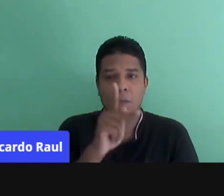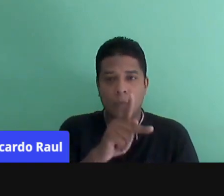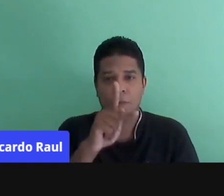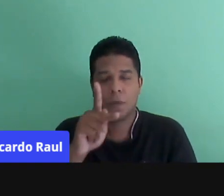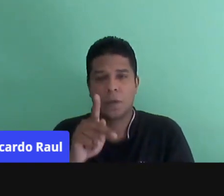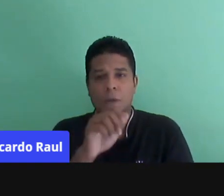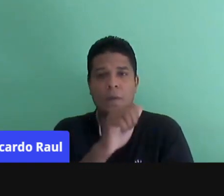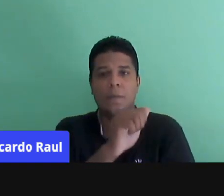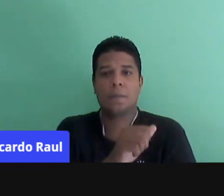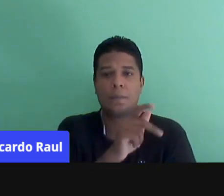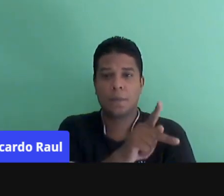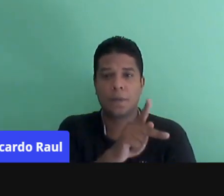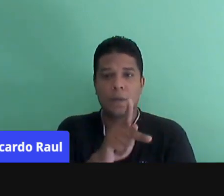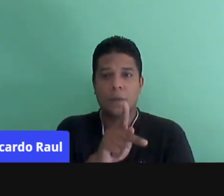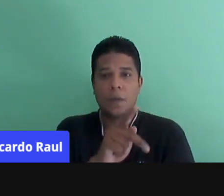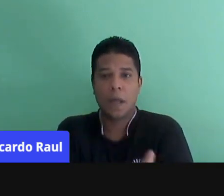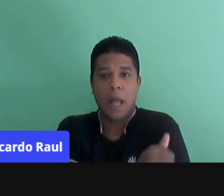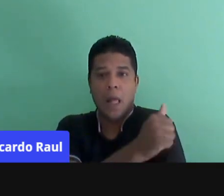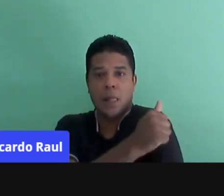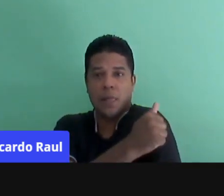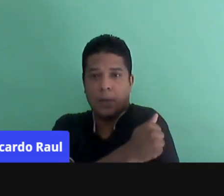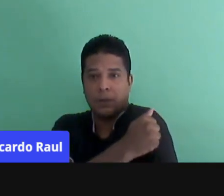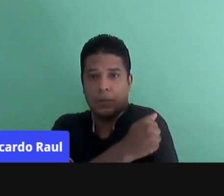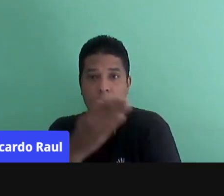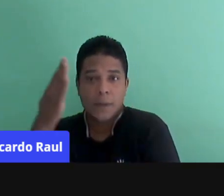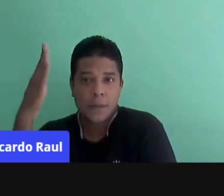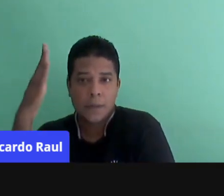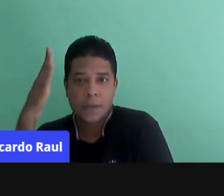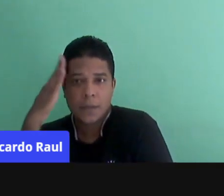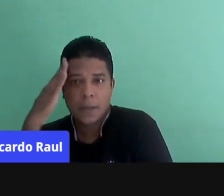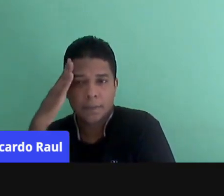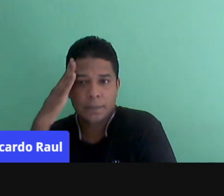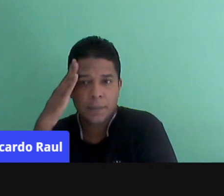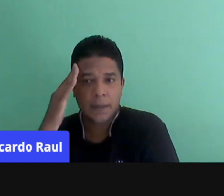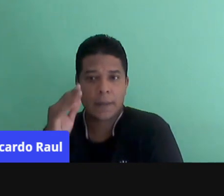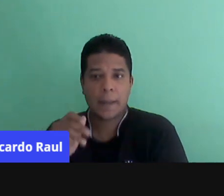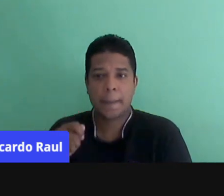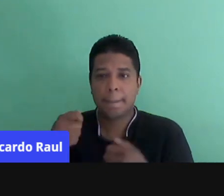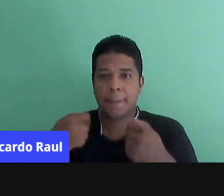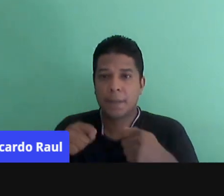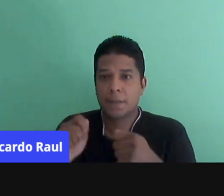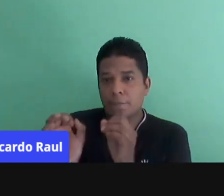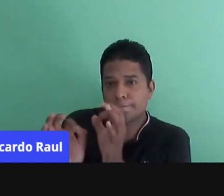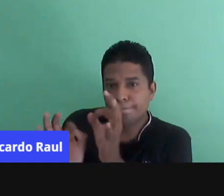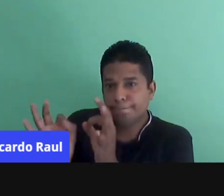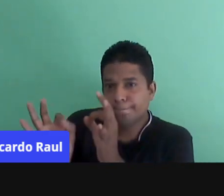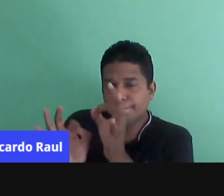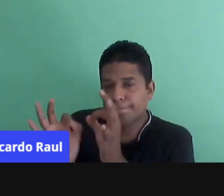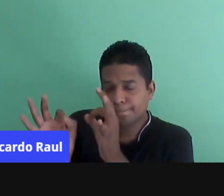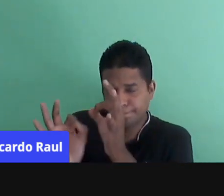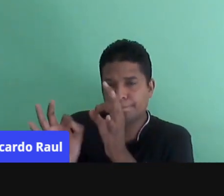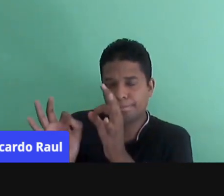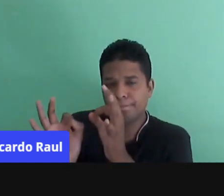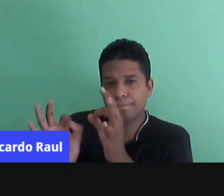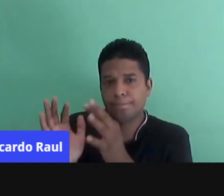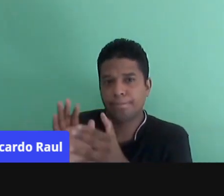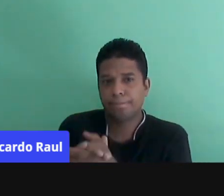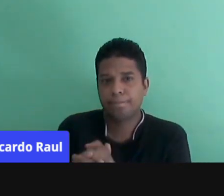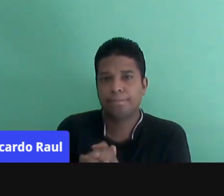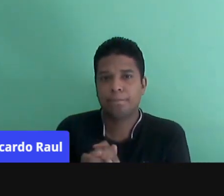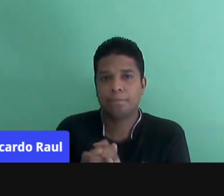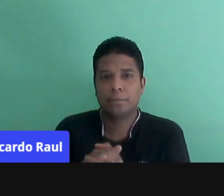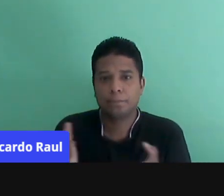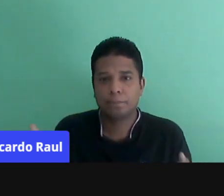aluno, o saber, ele precisa ser organizado, ele precisa ser mobilizado e